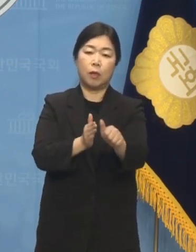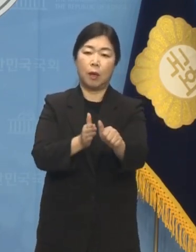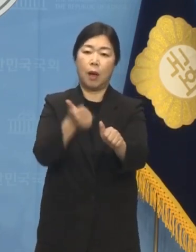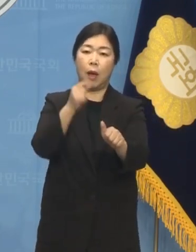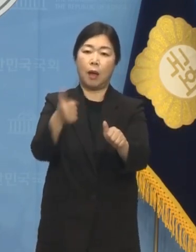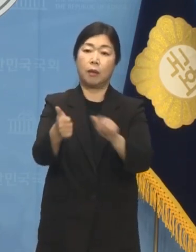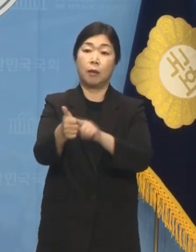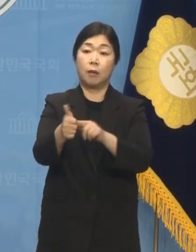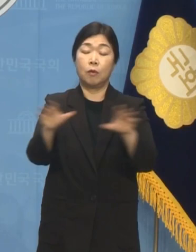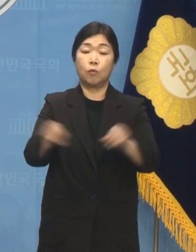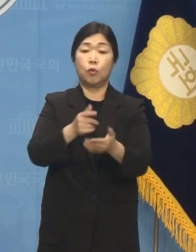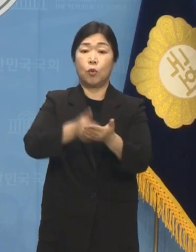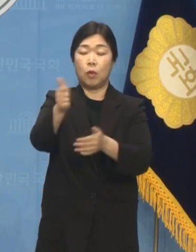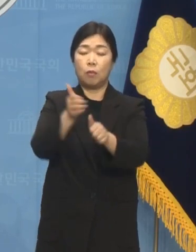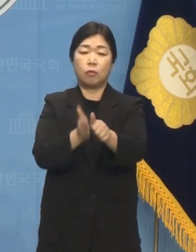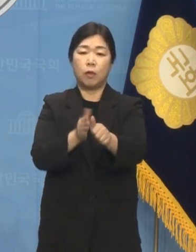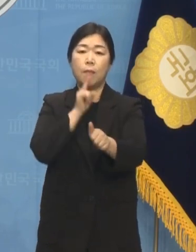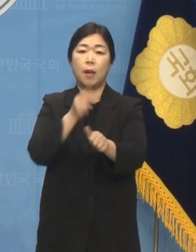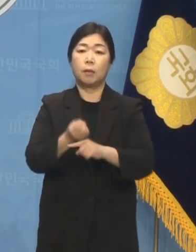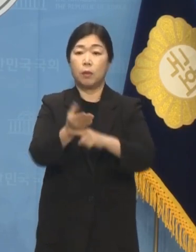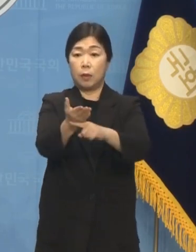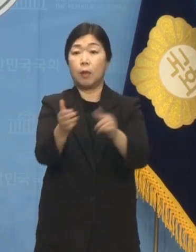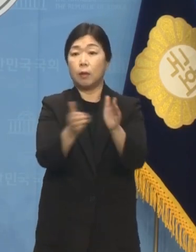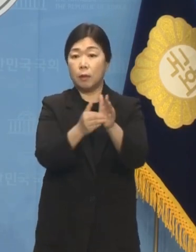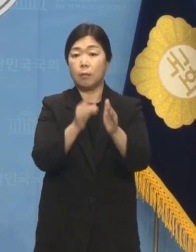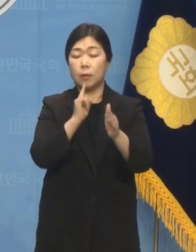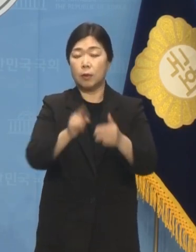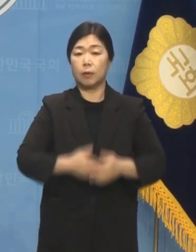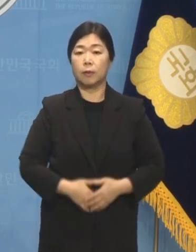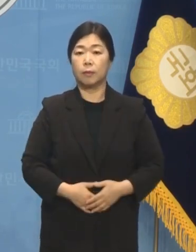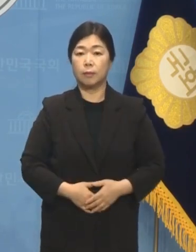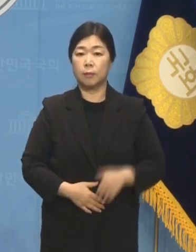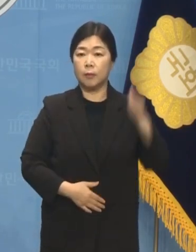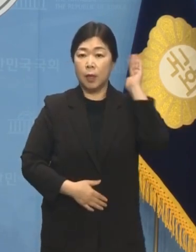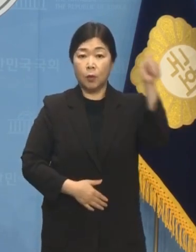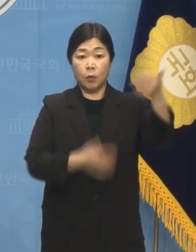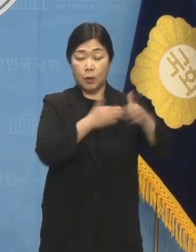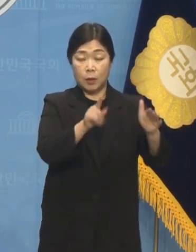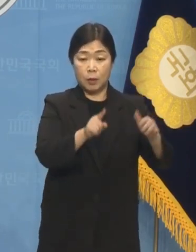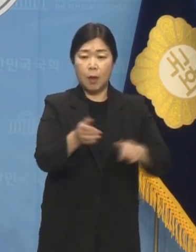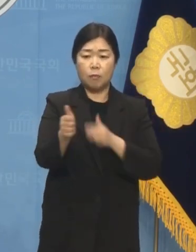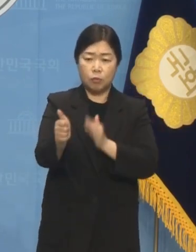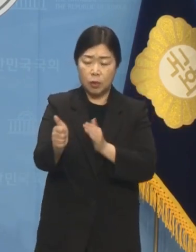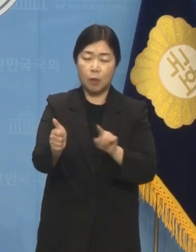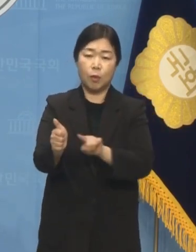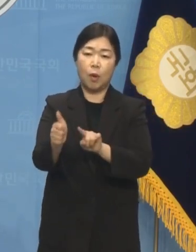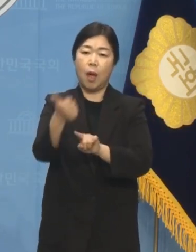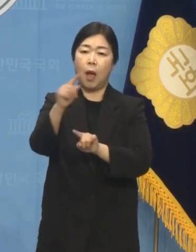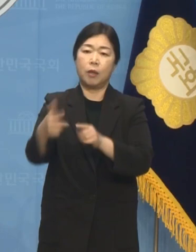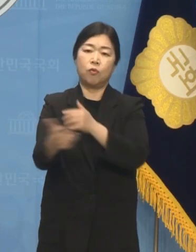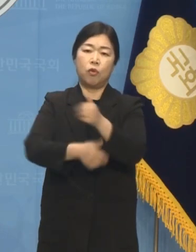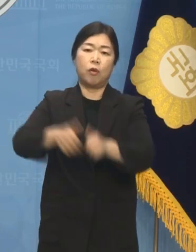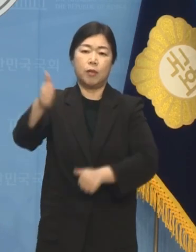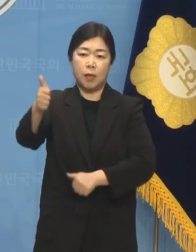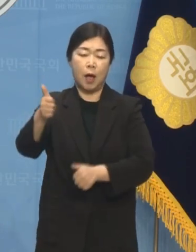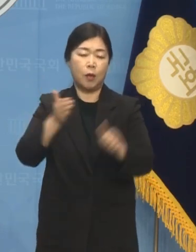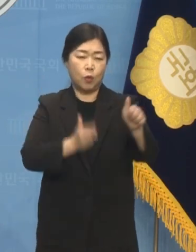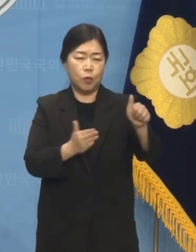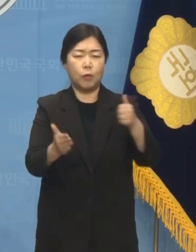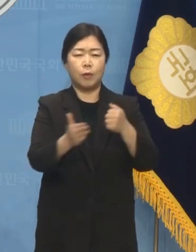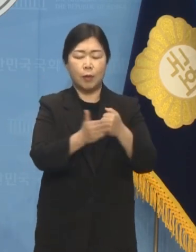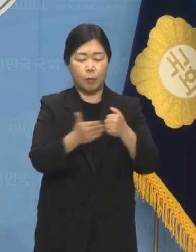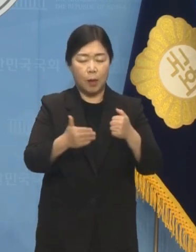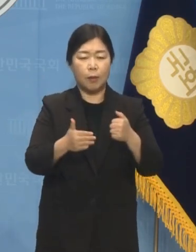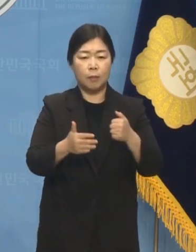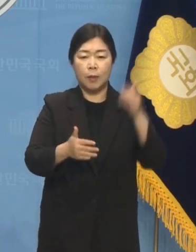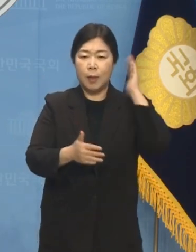당부하고 나섰습니다. 대통령실은 이러한 당부가 한동훈 위원장의 요청에 의한 것이라고